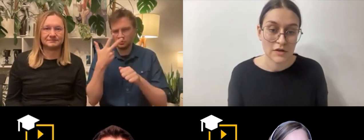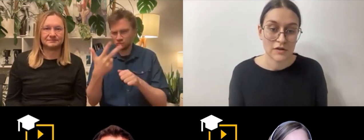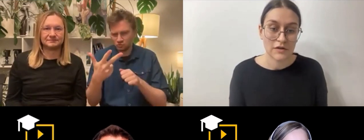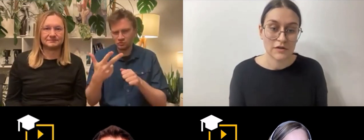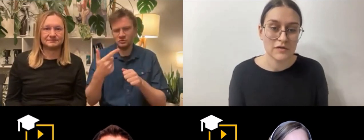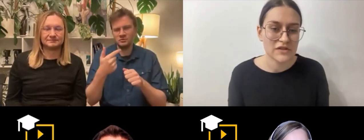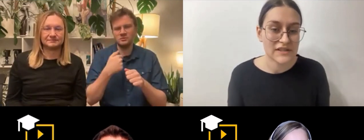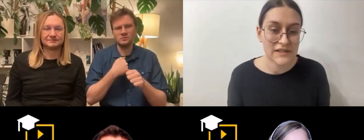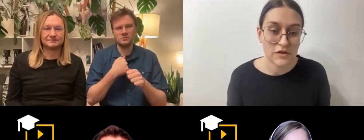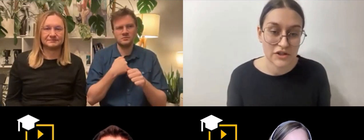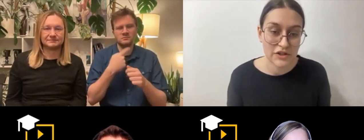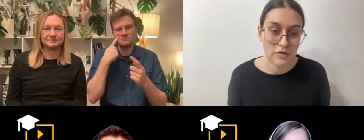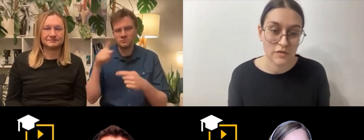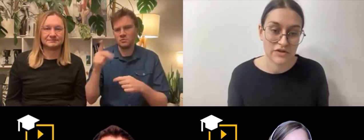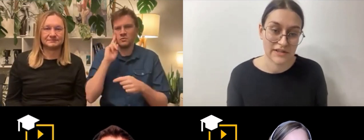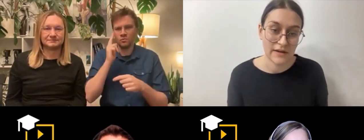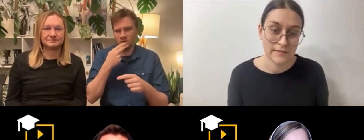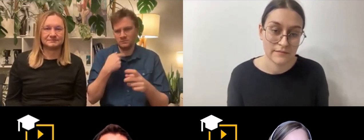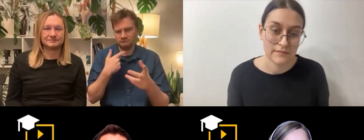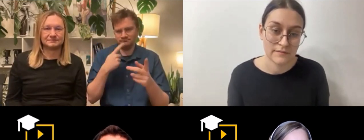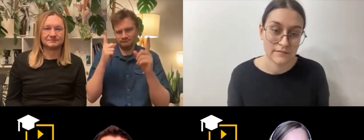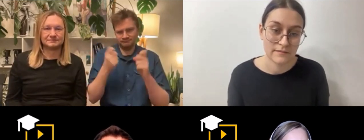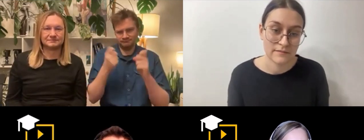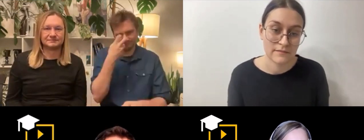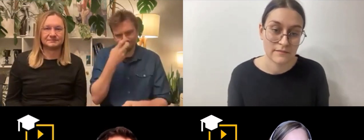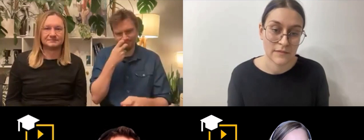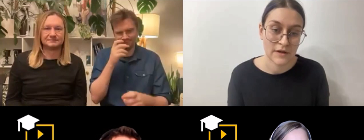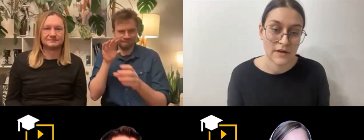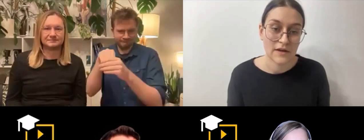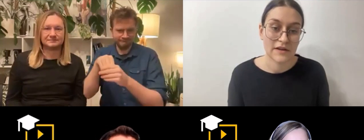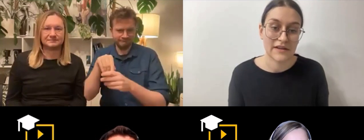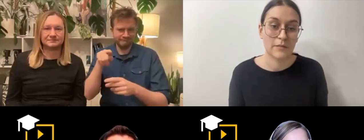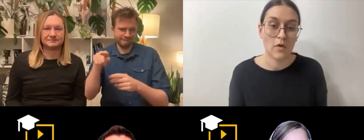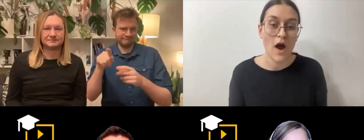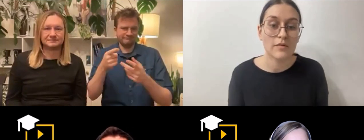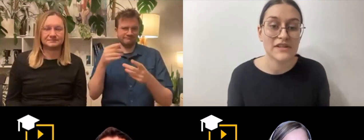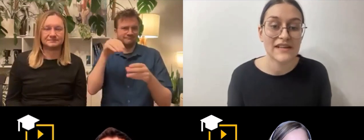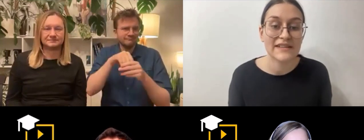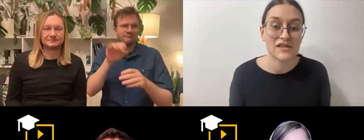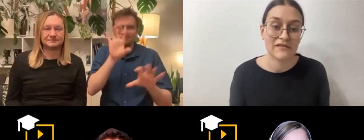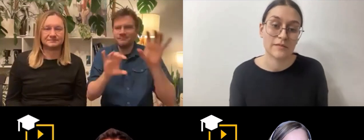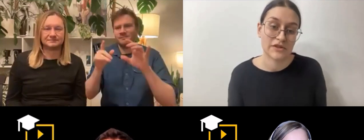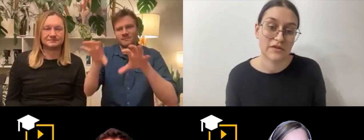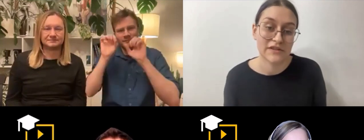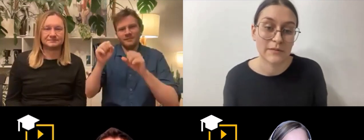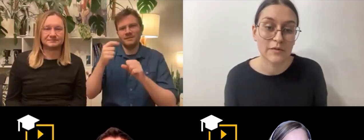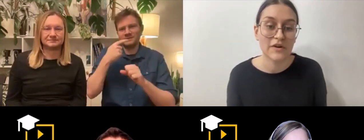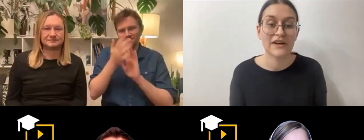Do 23 roku życia tak było, a później zainteresowałem się środowiskiem głuchych,